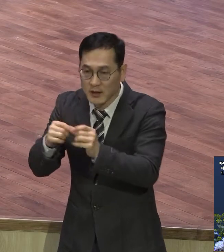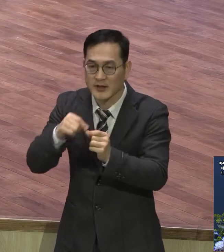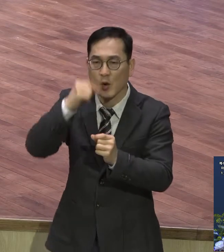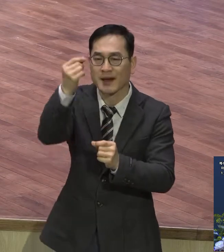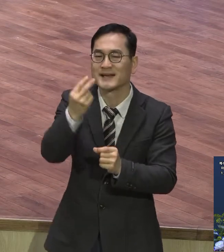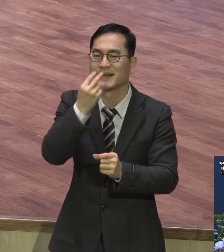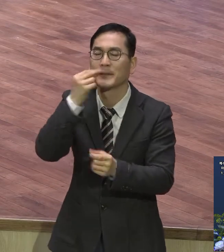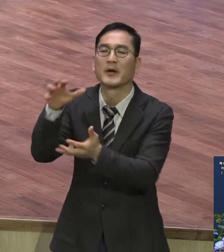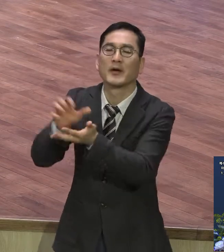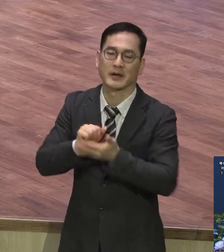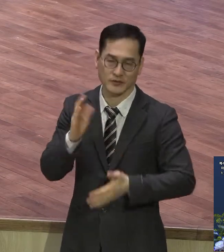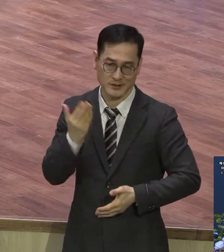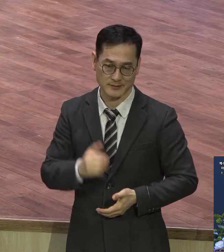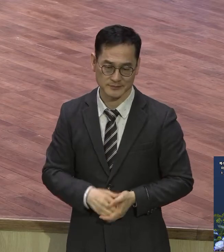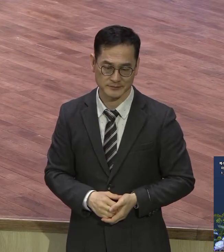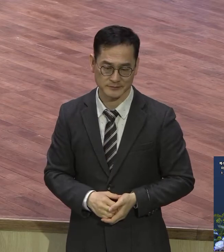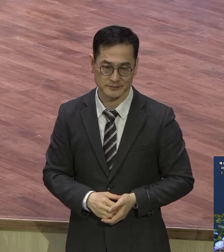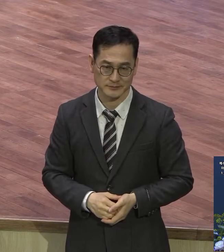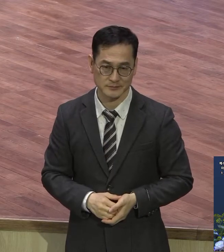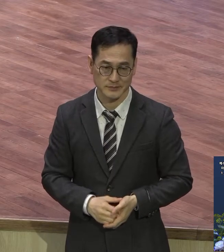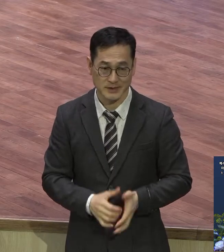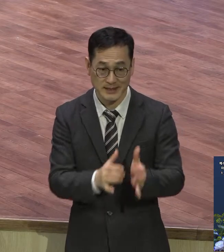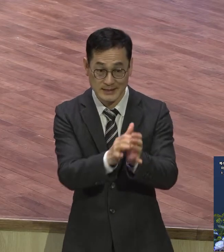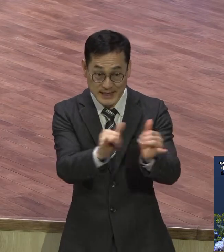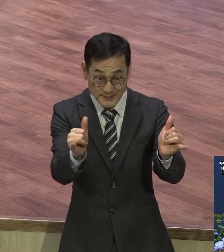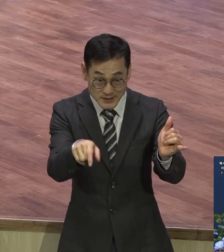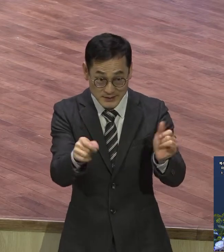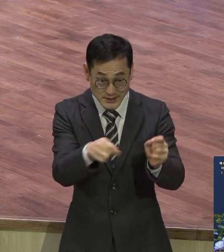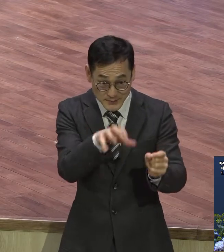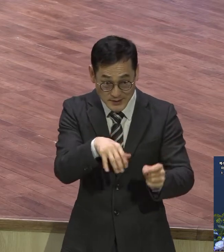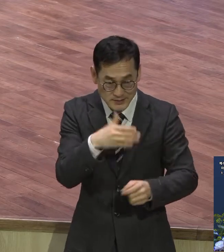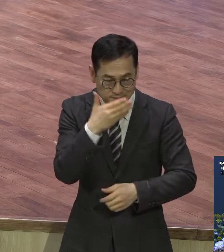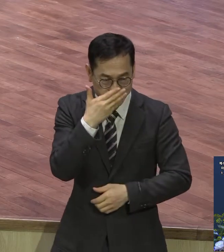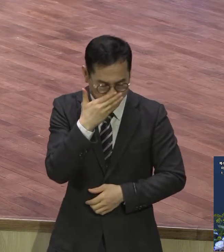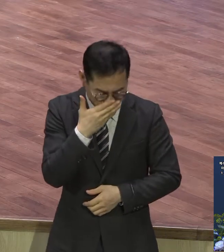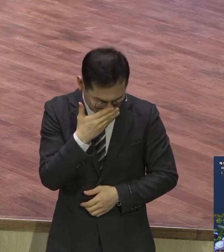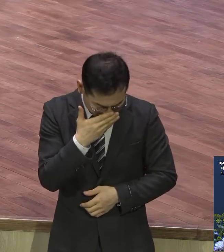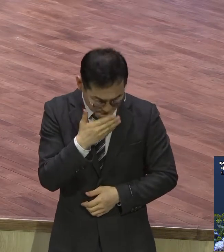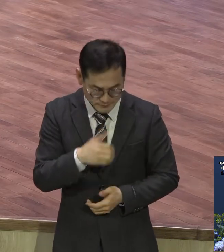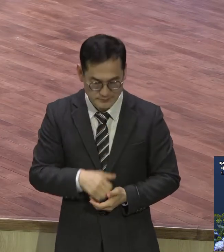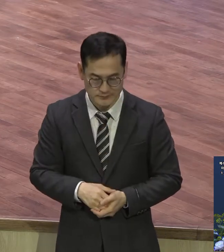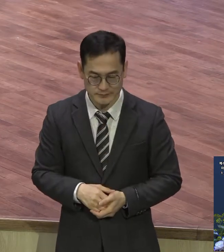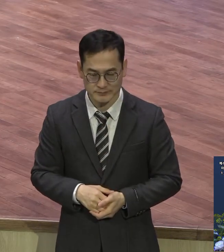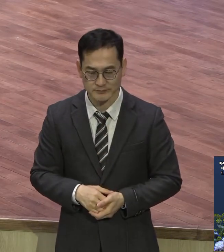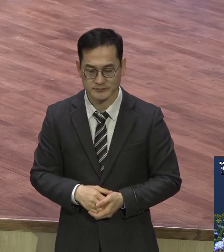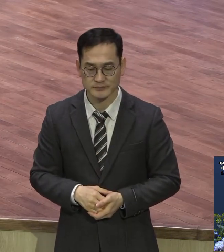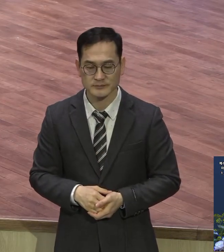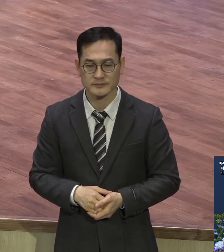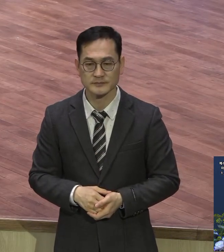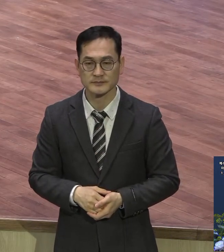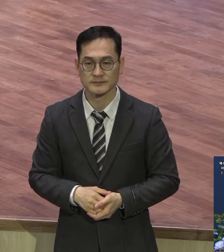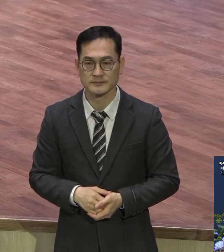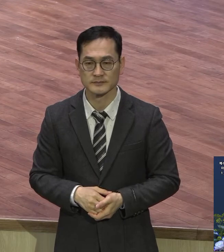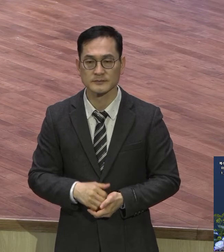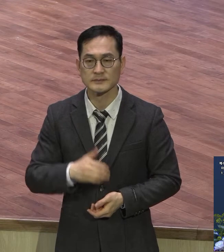아주 겸손한 척하고 자기보다 높은 사람인데는 아주 순종한 척하고 밖에 나갔다